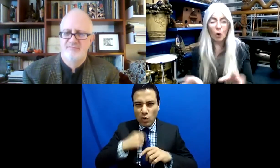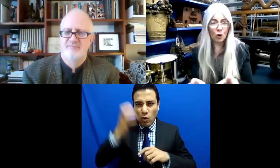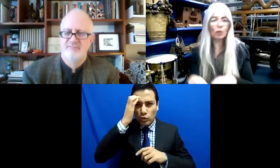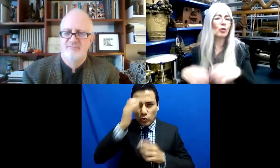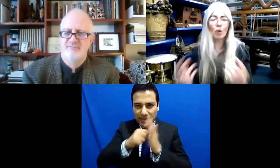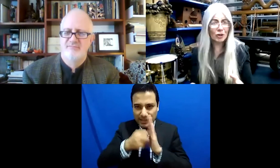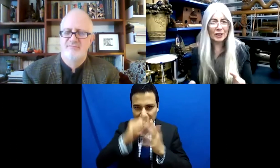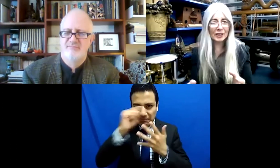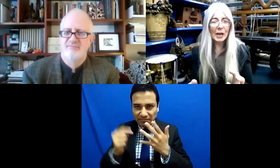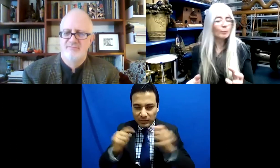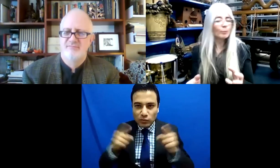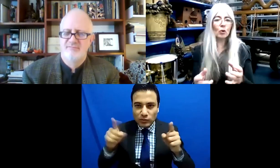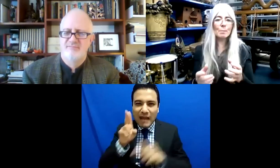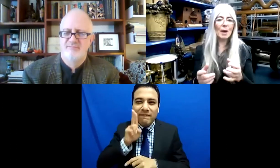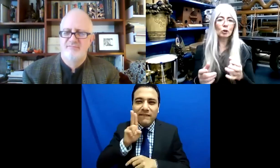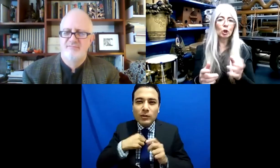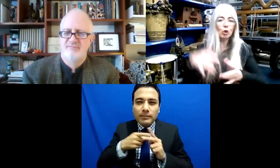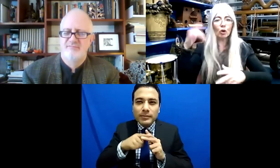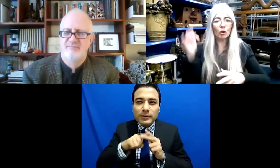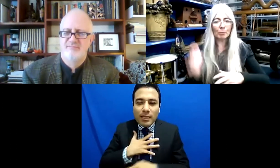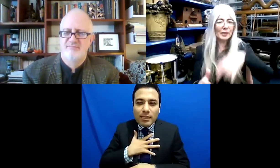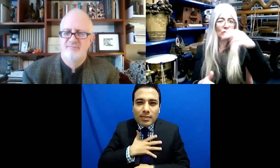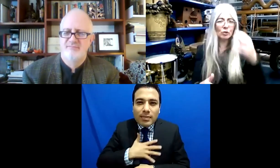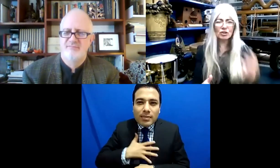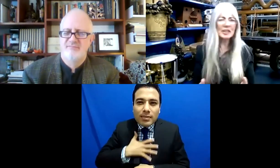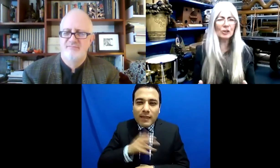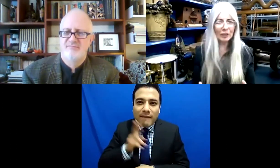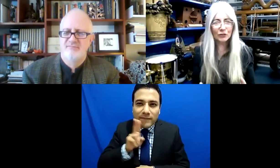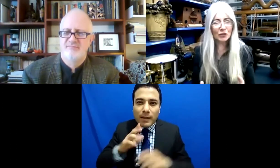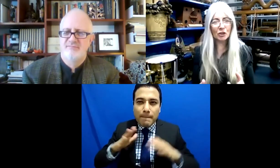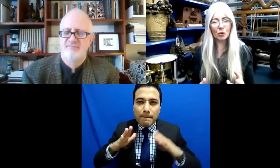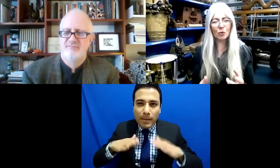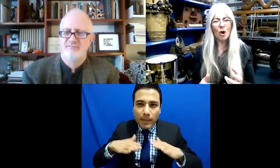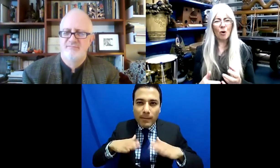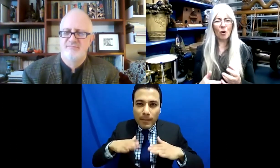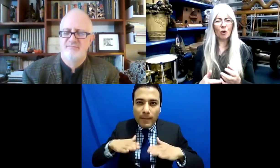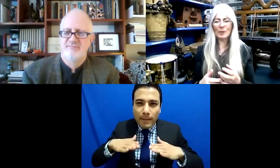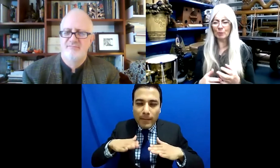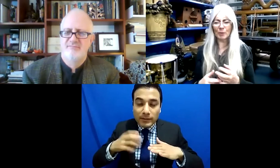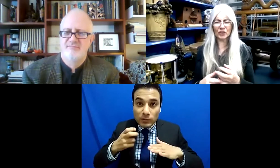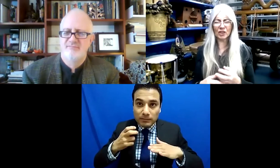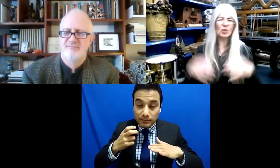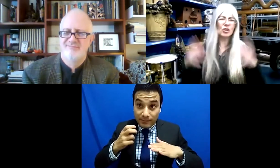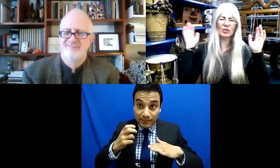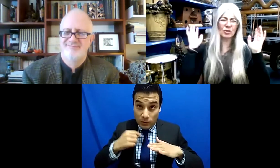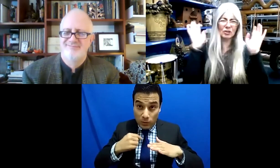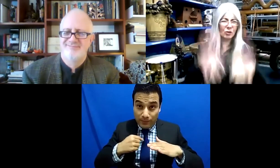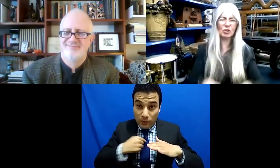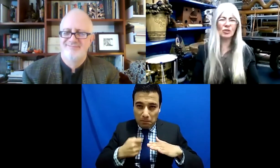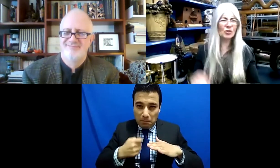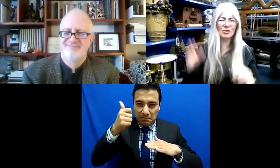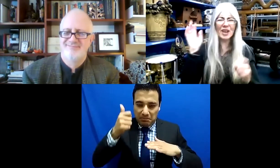podría experimentar en el cajón o la conga. Entonces podría parecer en principio ridículo.